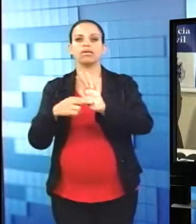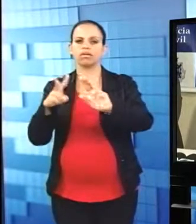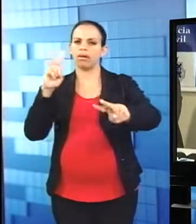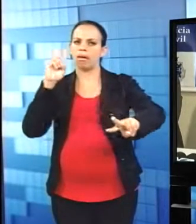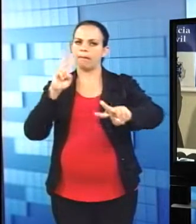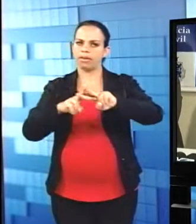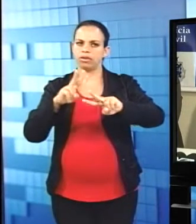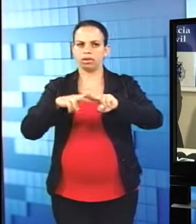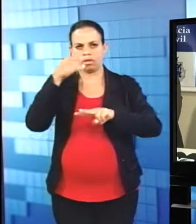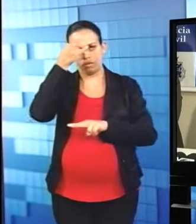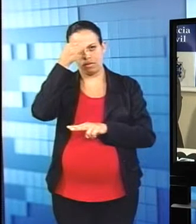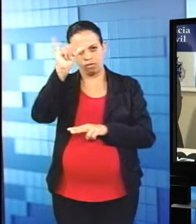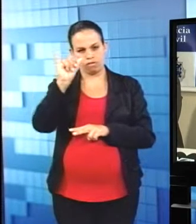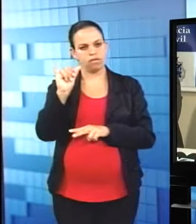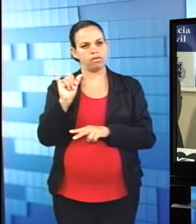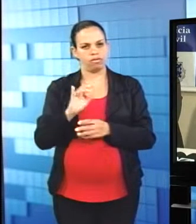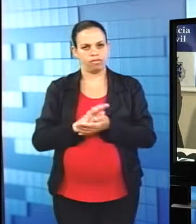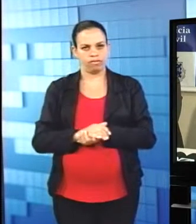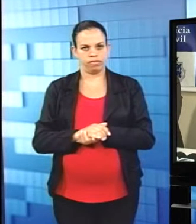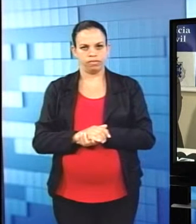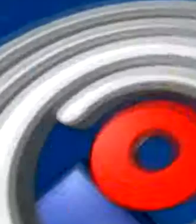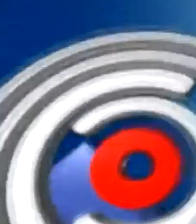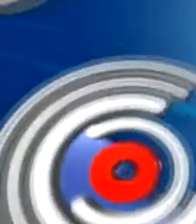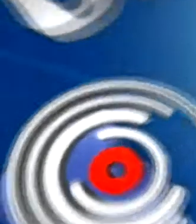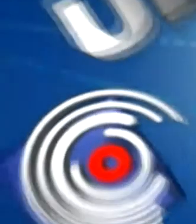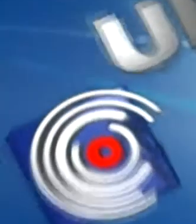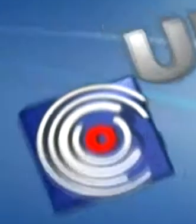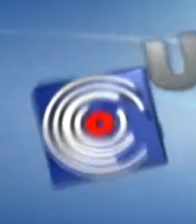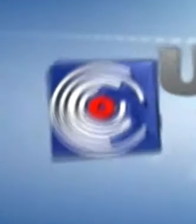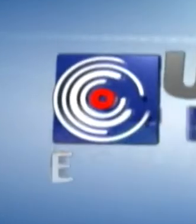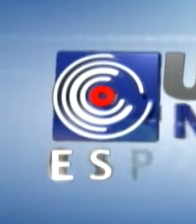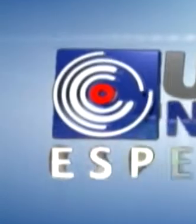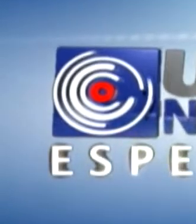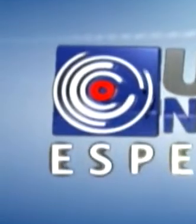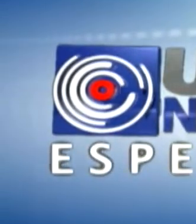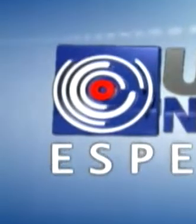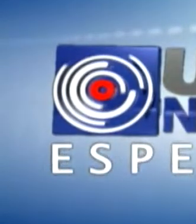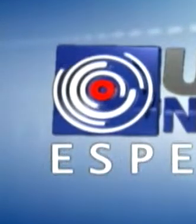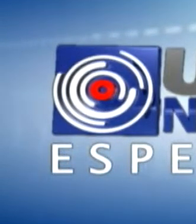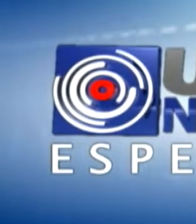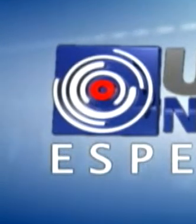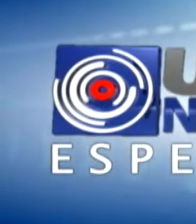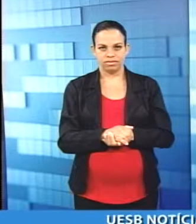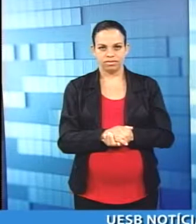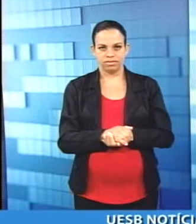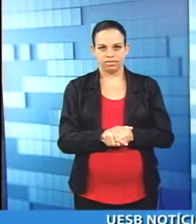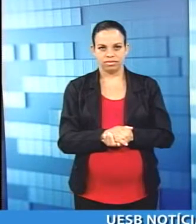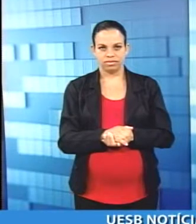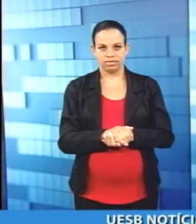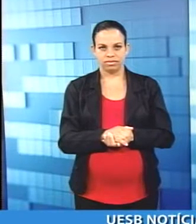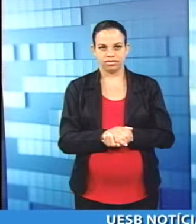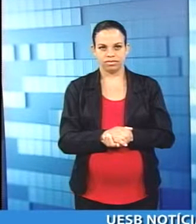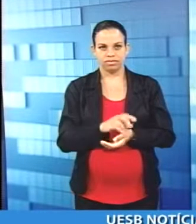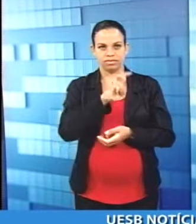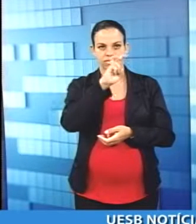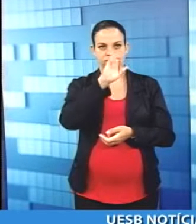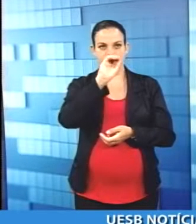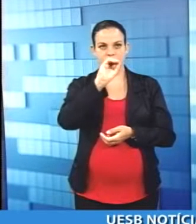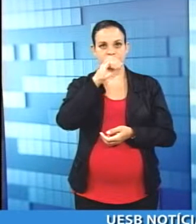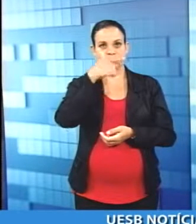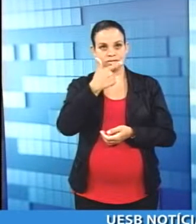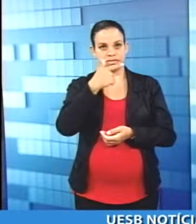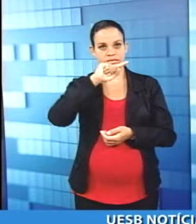De acordo com o delegado que investiga o caso, o crime foi motivado por vingança. Já havia uma desavença entre o pastor